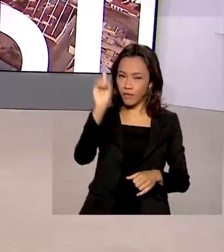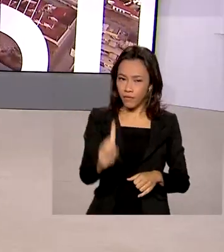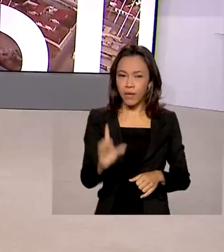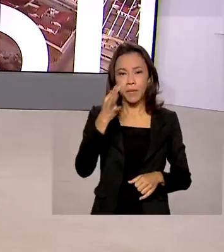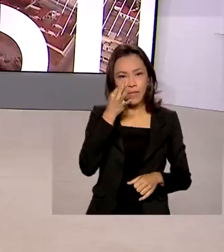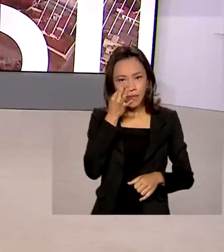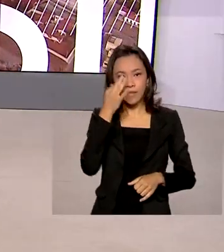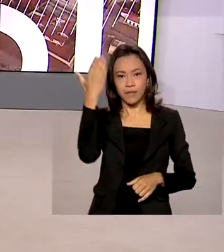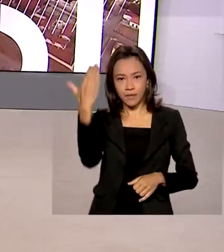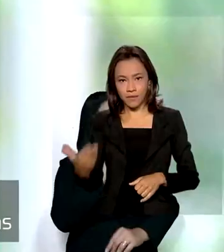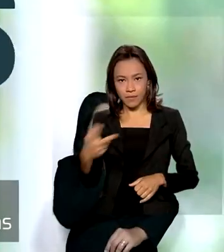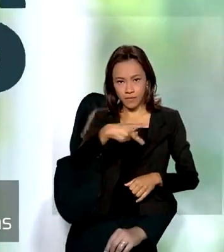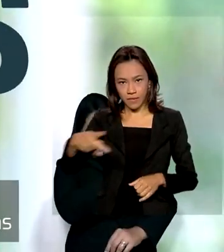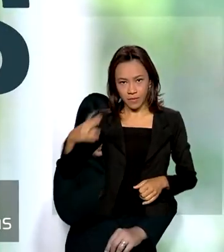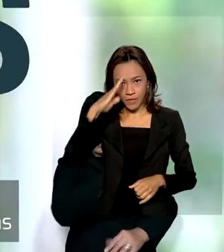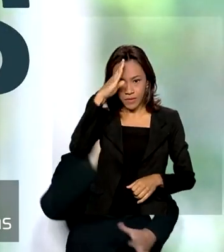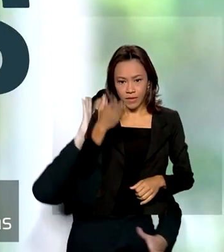Bolsonaro.